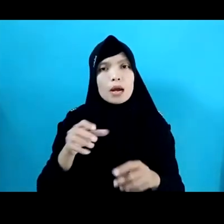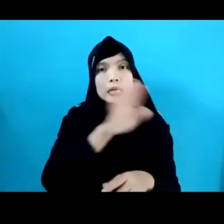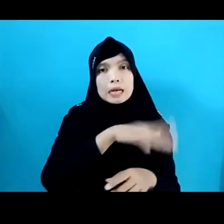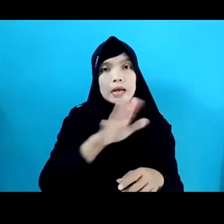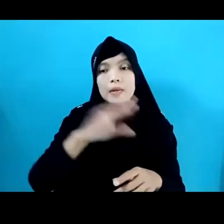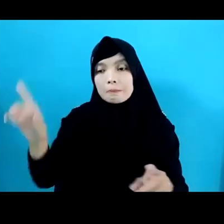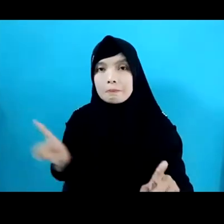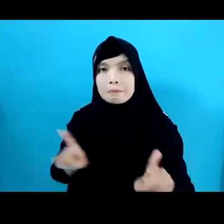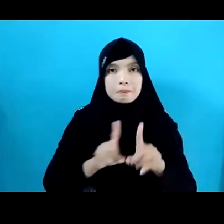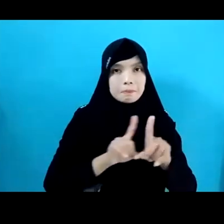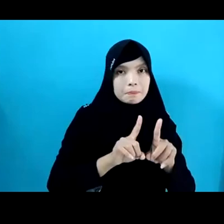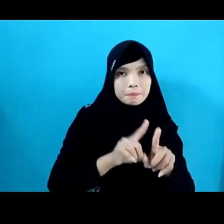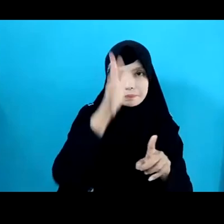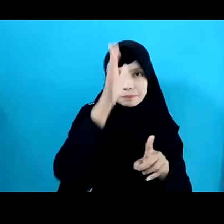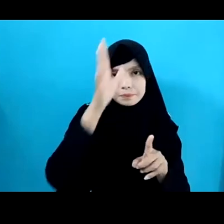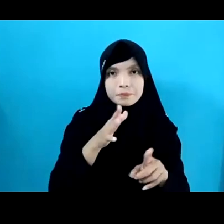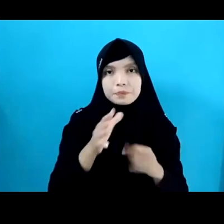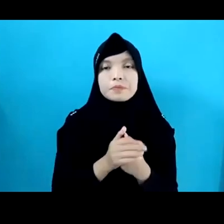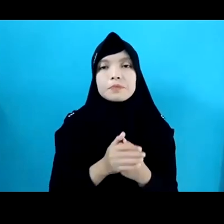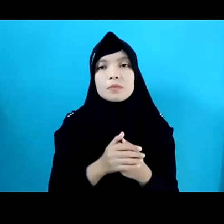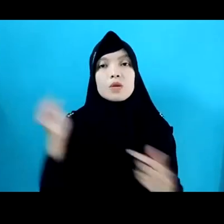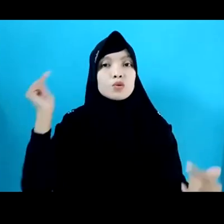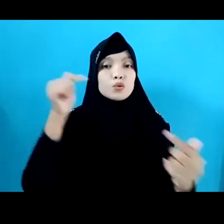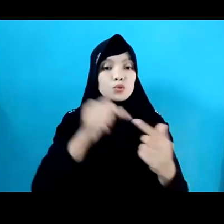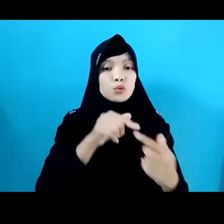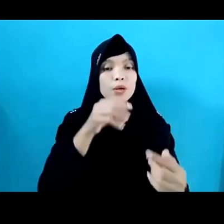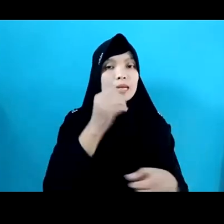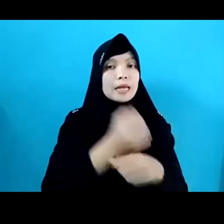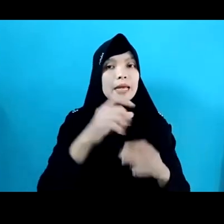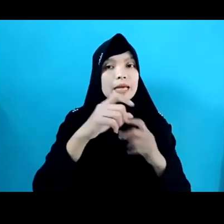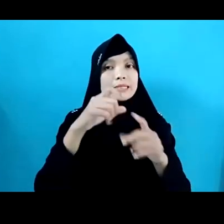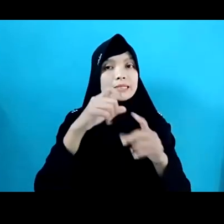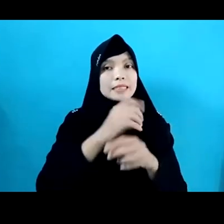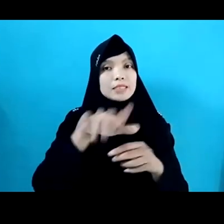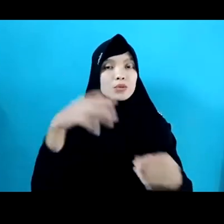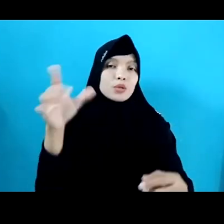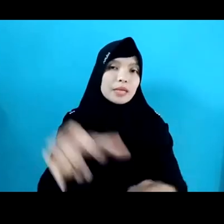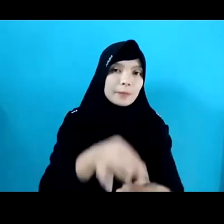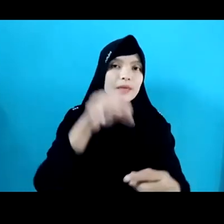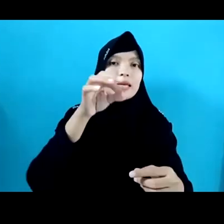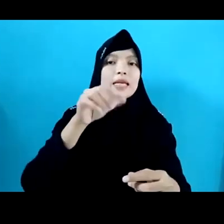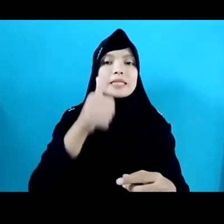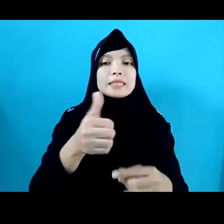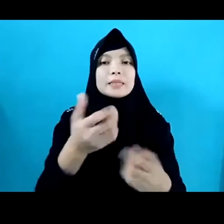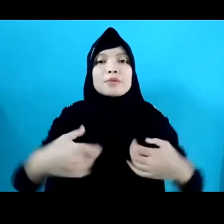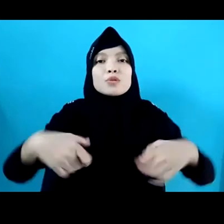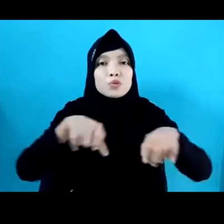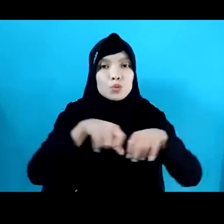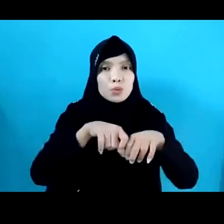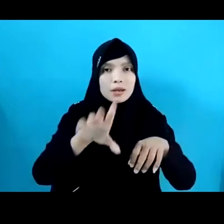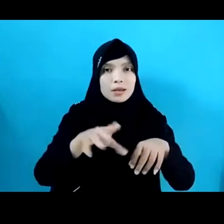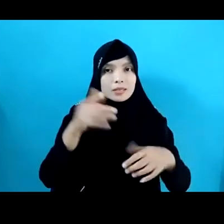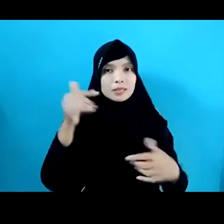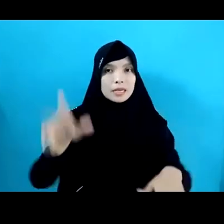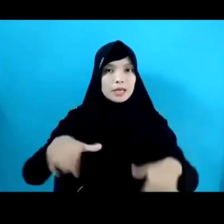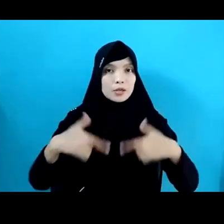Children Tujuan SDG Tersebut Kami Pilih Karena Merupakan Tujuan Yang Paring Lelapan Dengan Kehidupan Kami Sebagai Anak Lalu Hasil